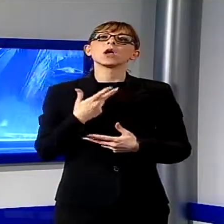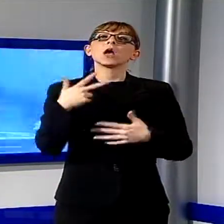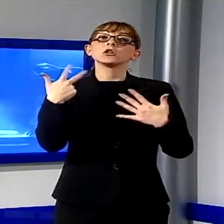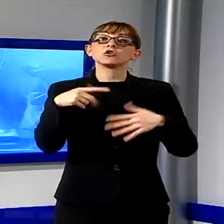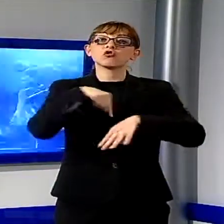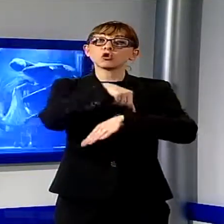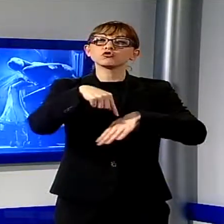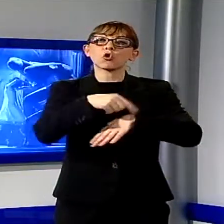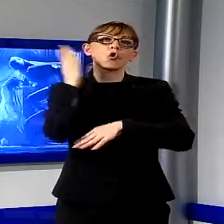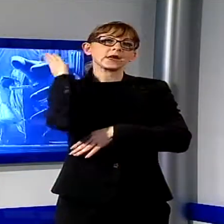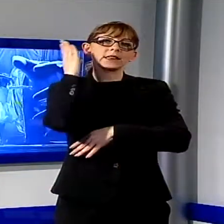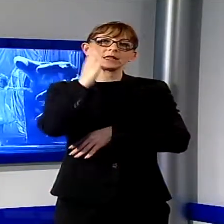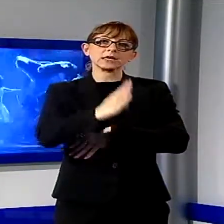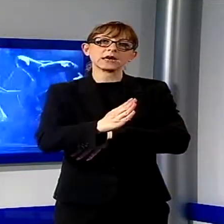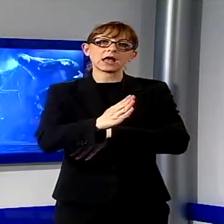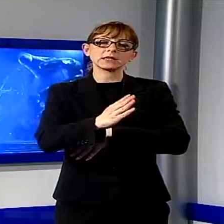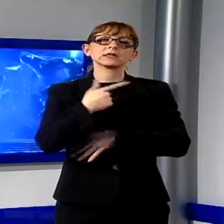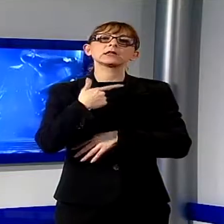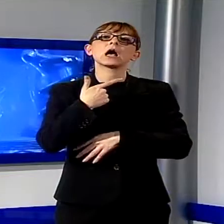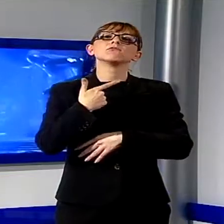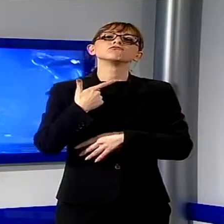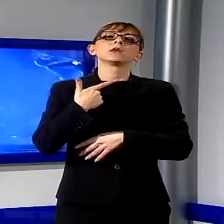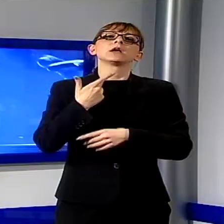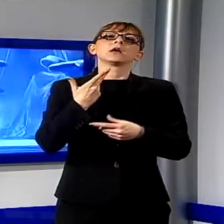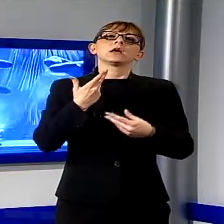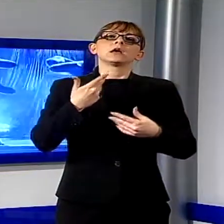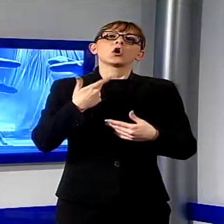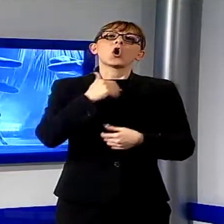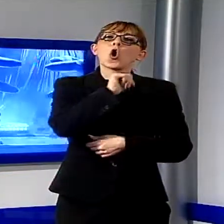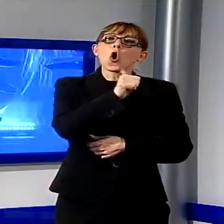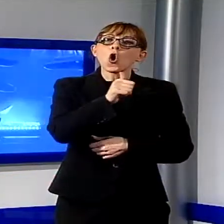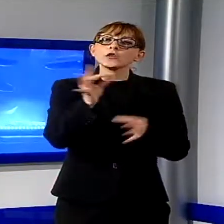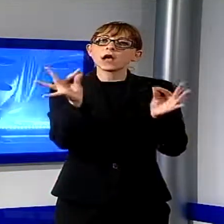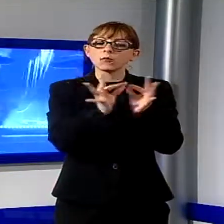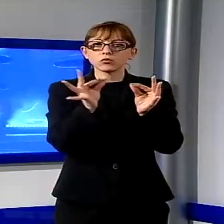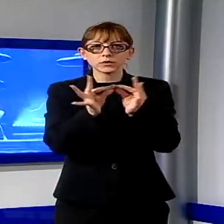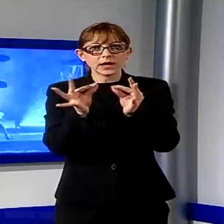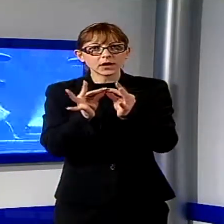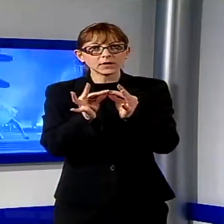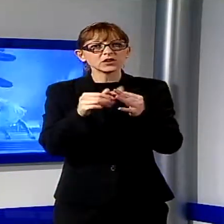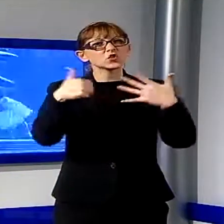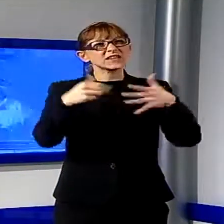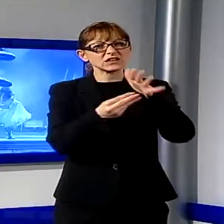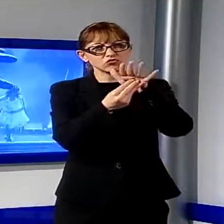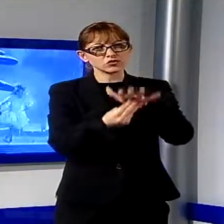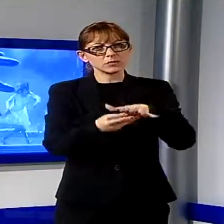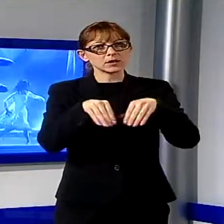18 ore di diretta dai viali a mare con il coinvolgimento per ogni puntata di 16 persone